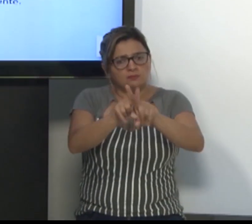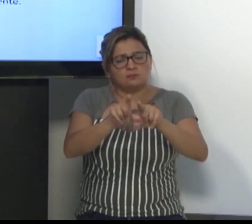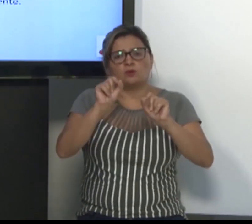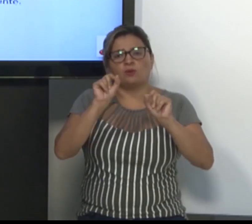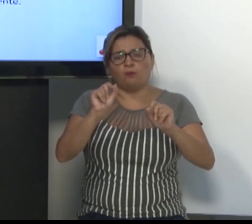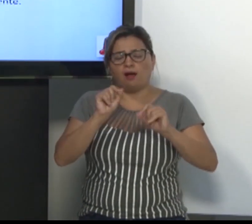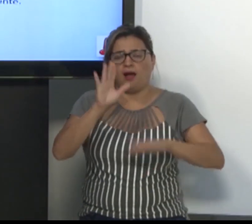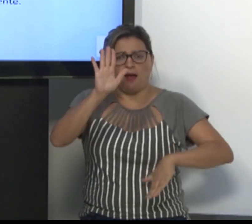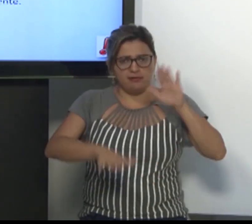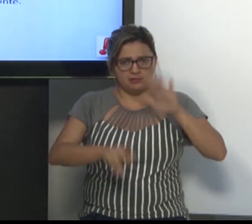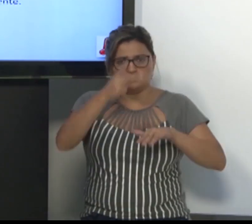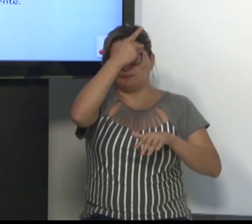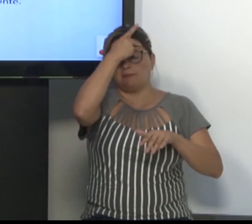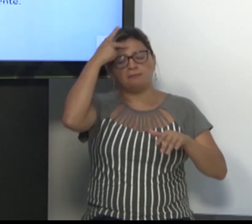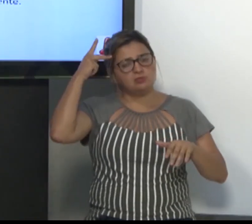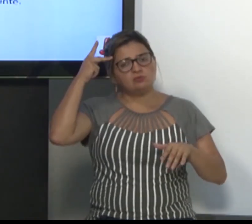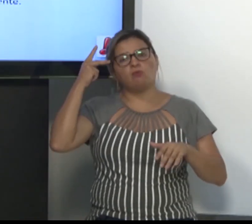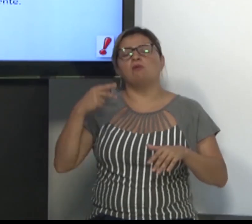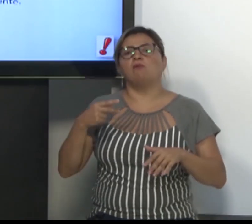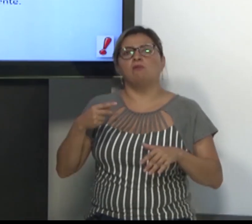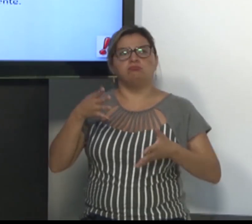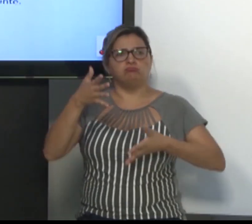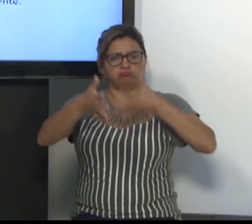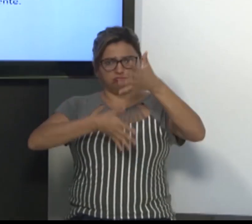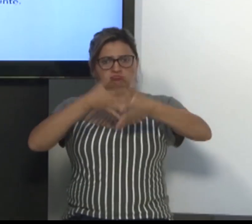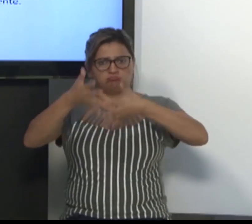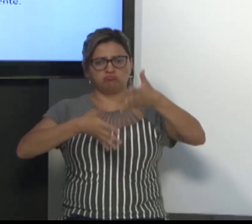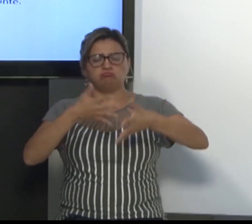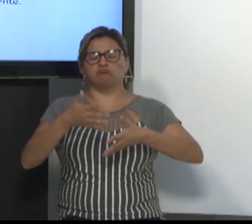atenção devida. Imagine uma